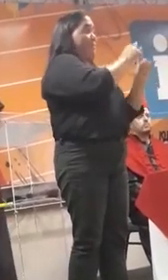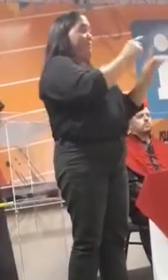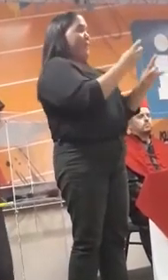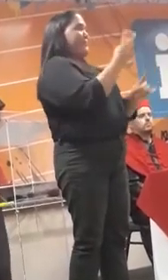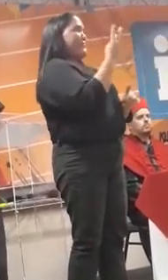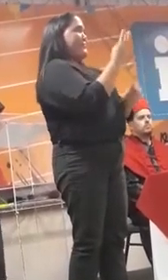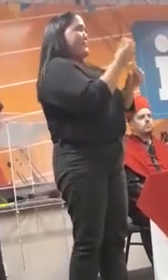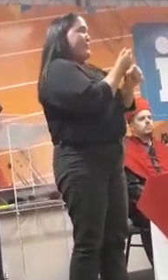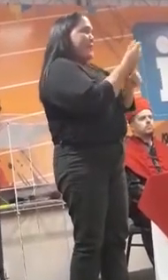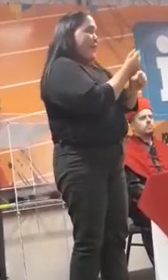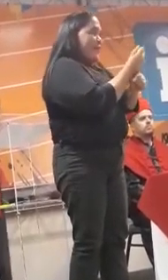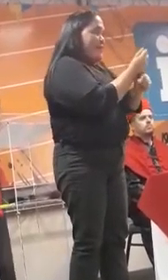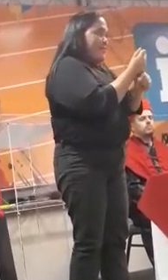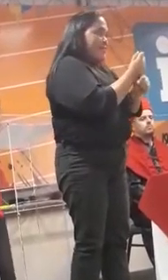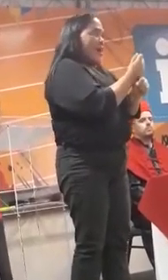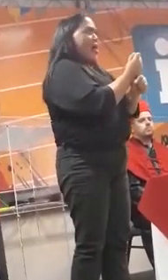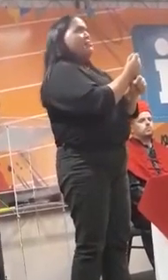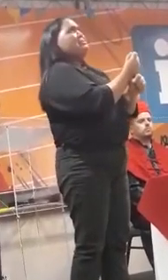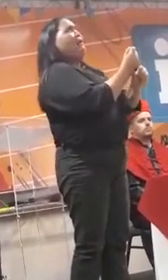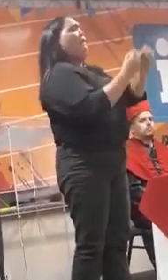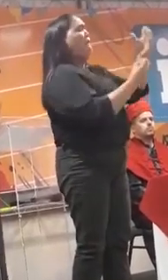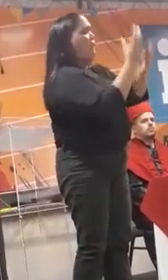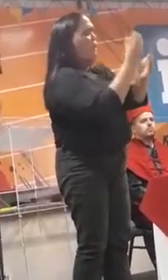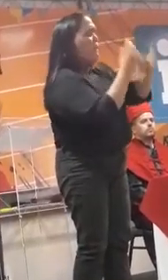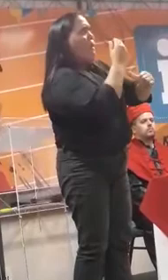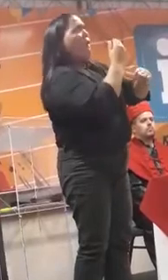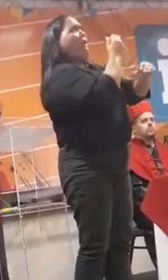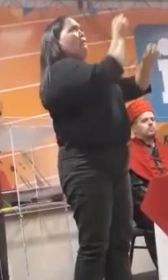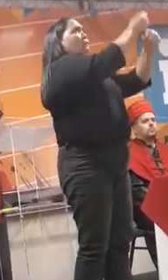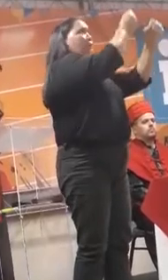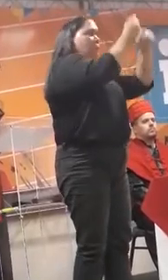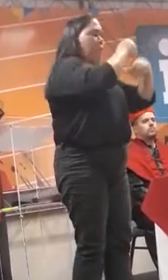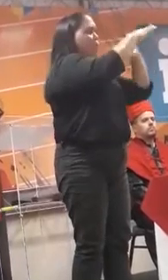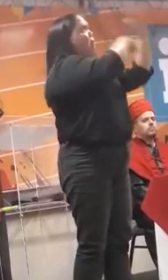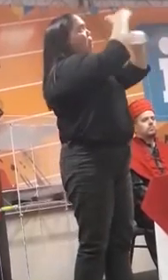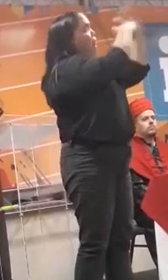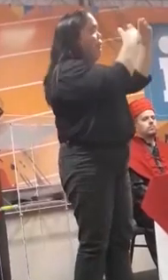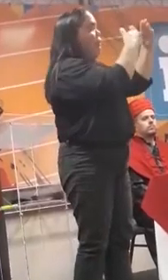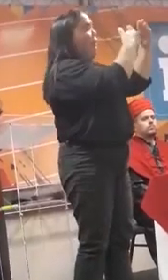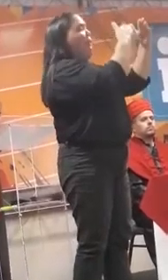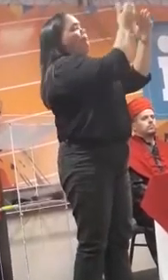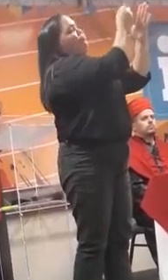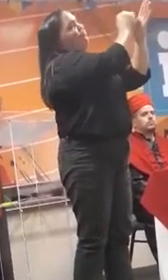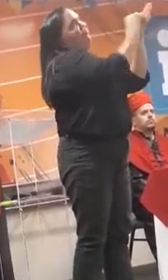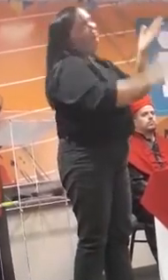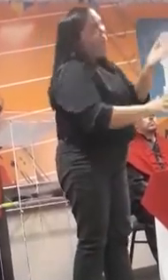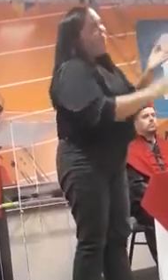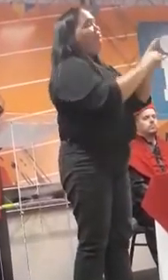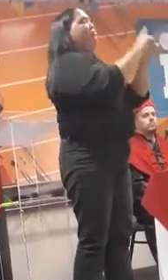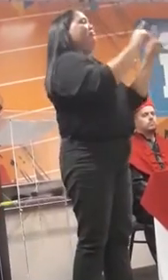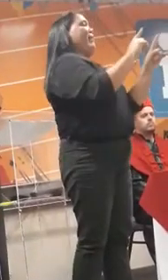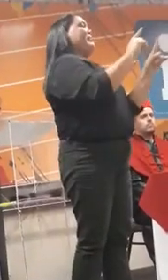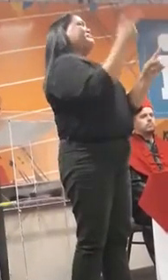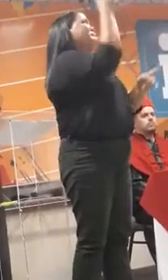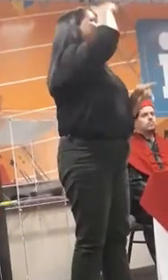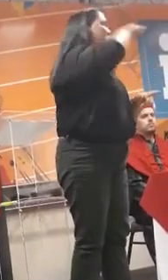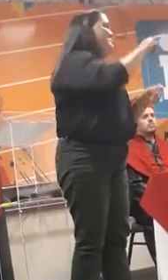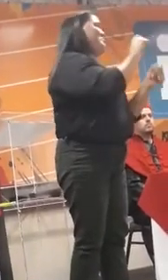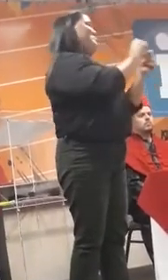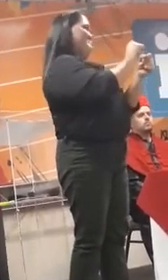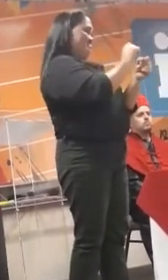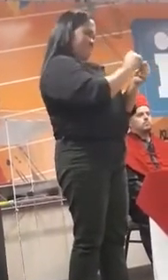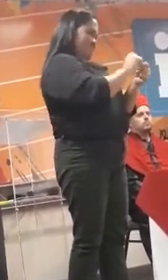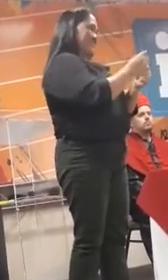desconstruímos, construímos de novo e de novo. E junto com os amigos, professores, família e